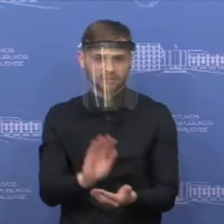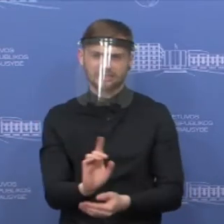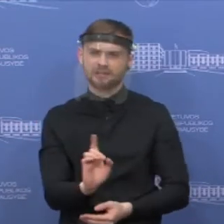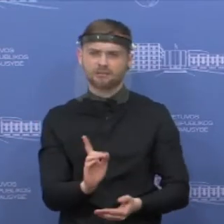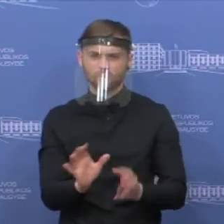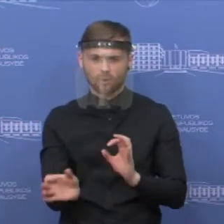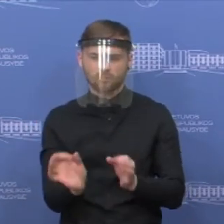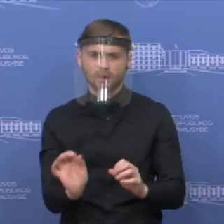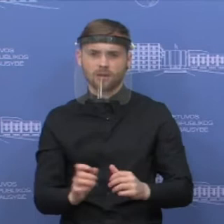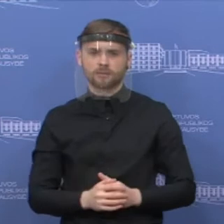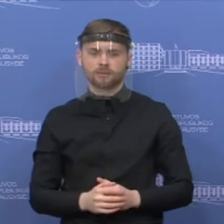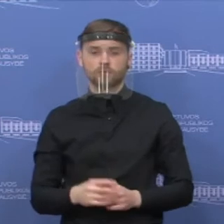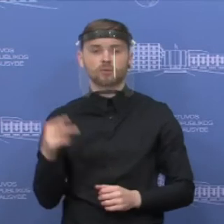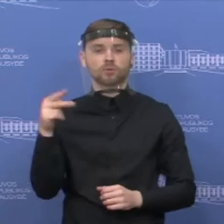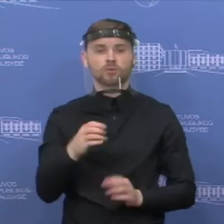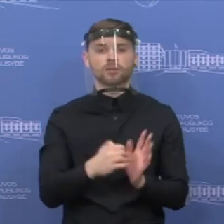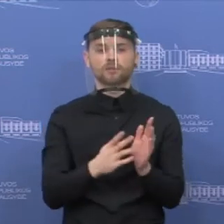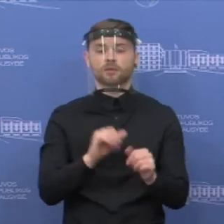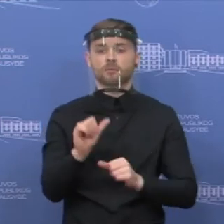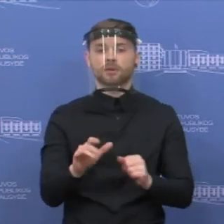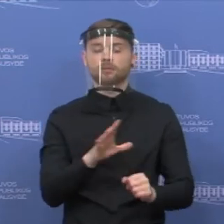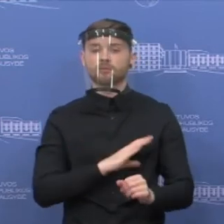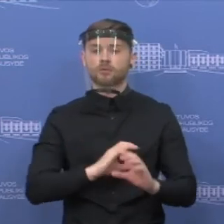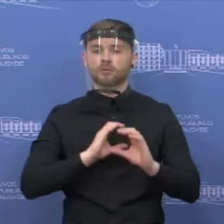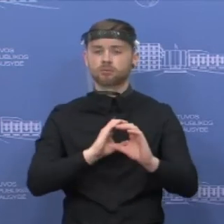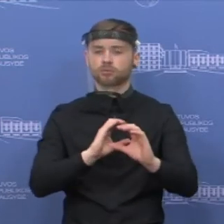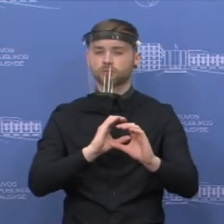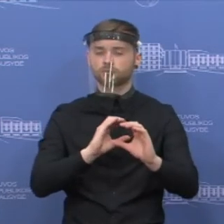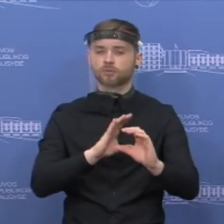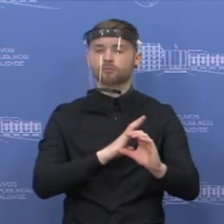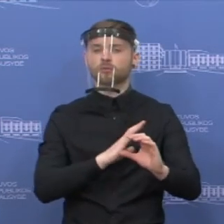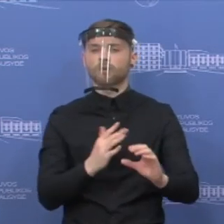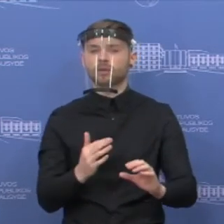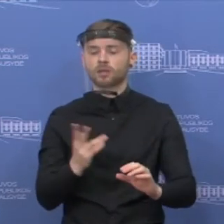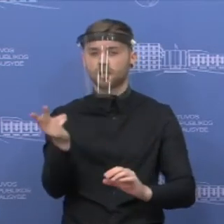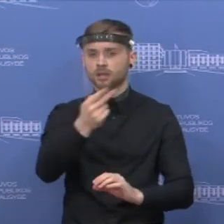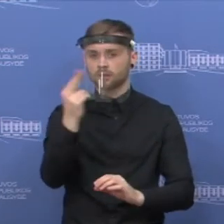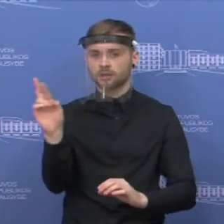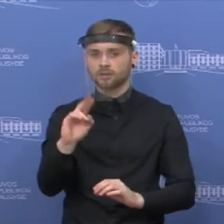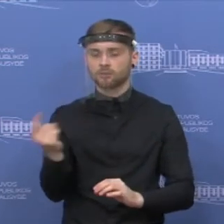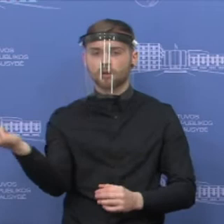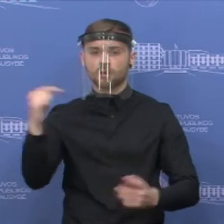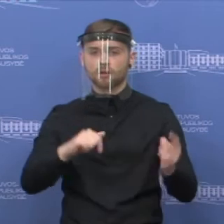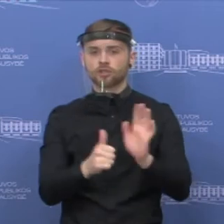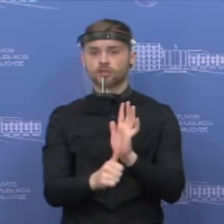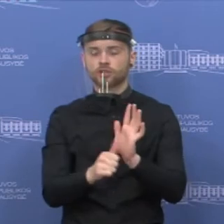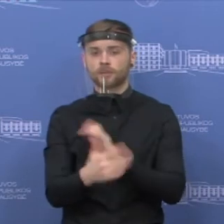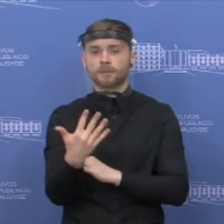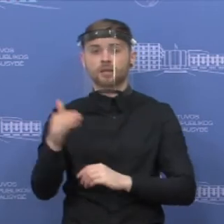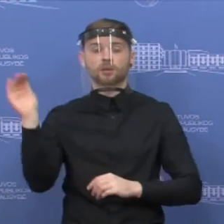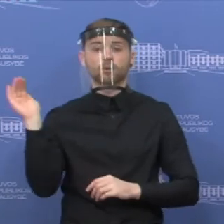jeigu 2019 metais per mano minėto laikotarpį Lietuvos Respublika atvyko 65